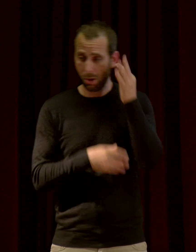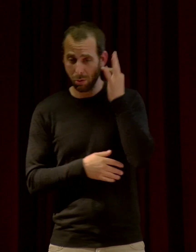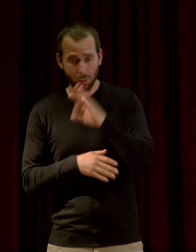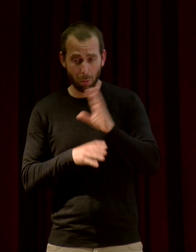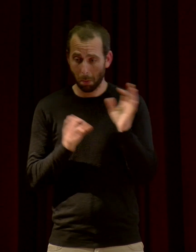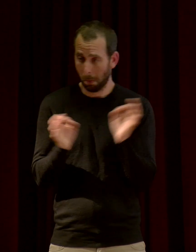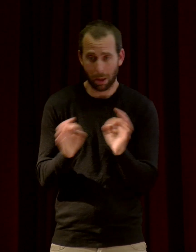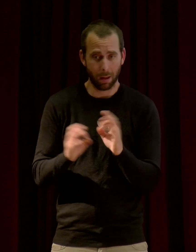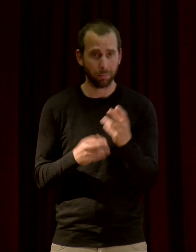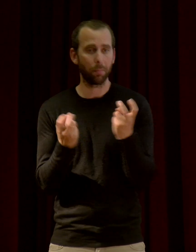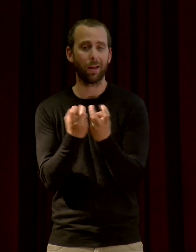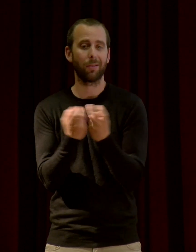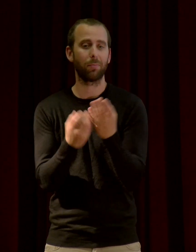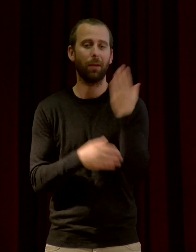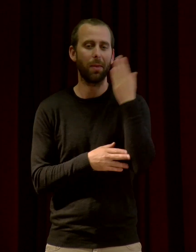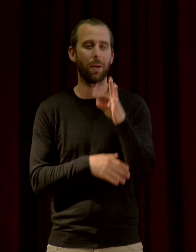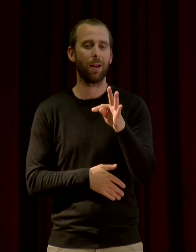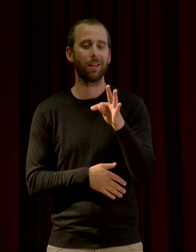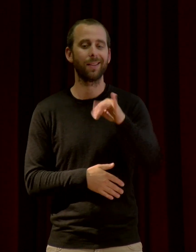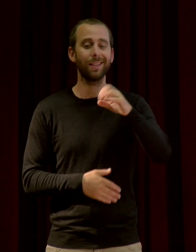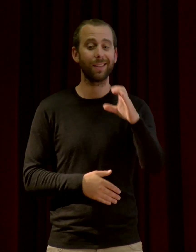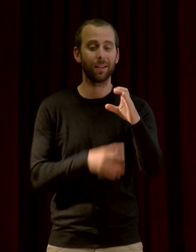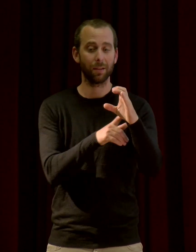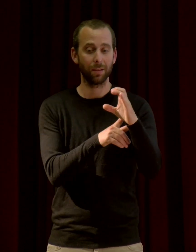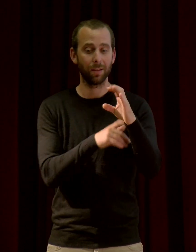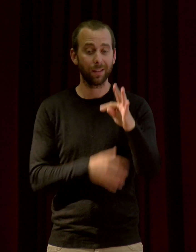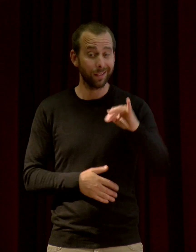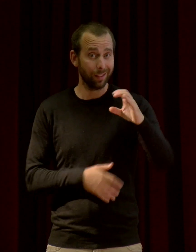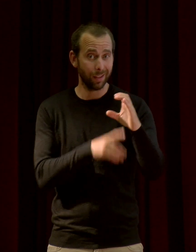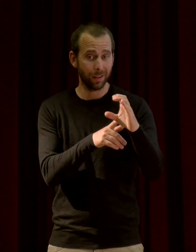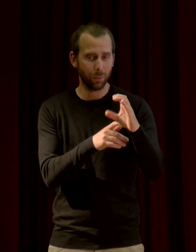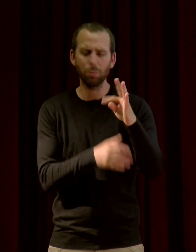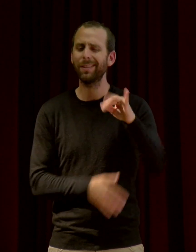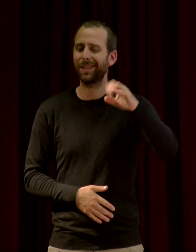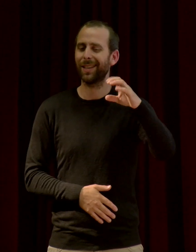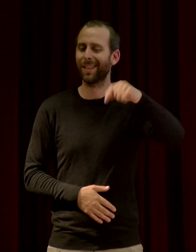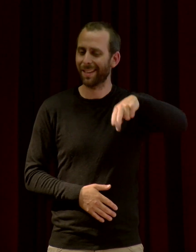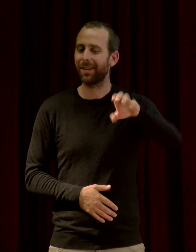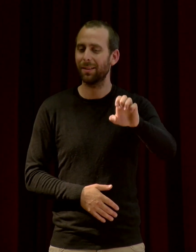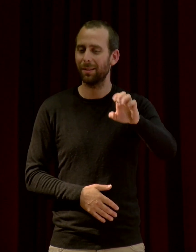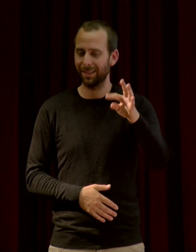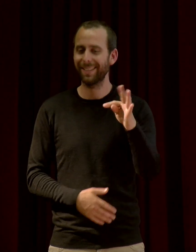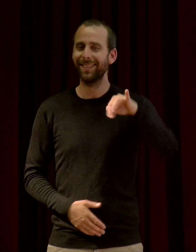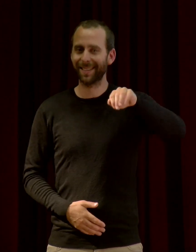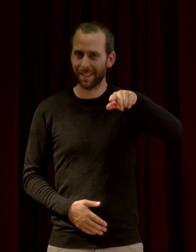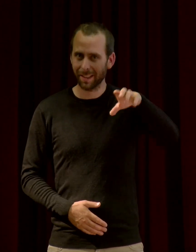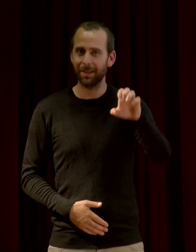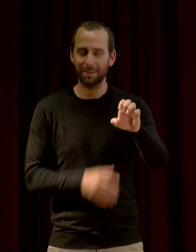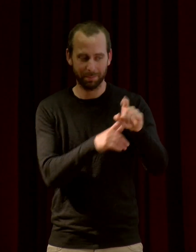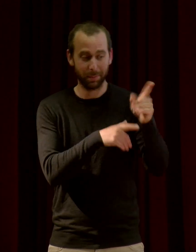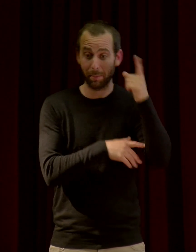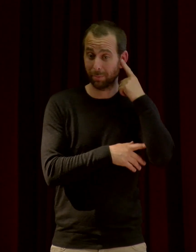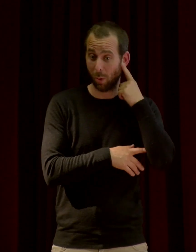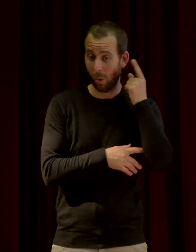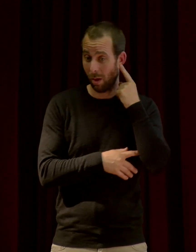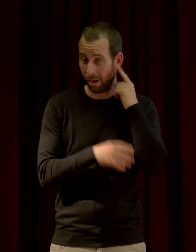qui n'a ni oreille ni yeux. donc, fait, c'est aussi, j'en parle dans mon livre, cette histoire